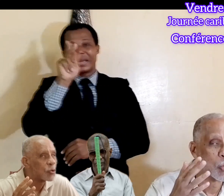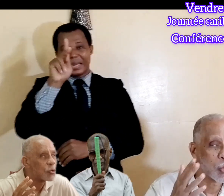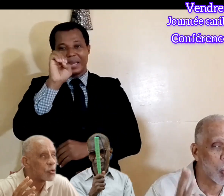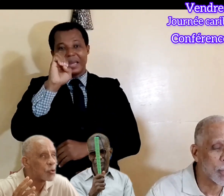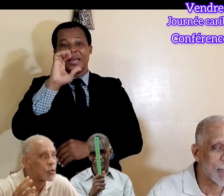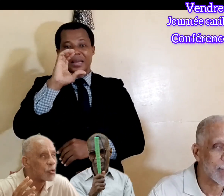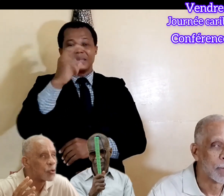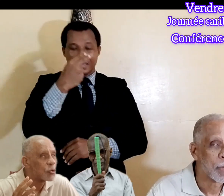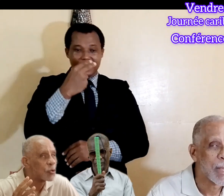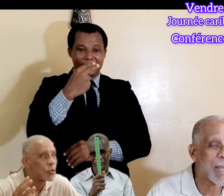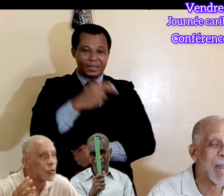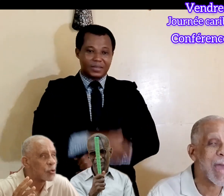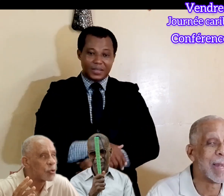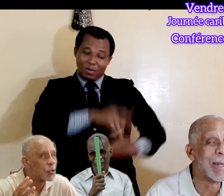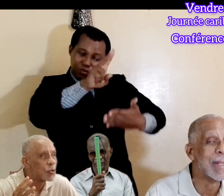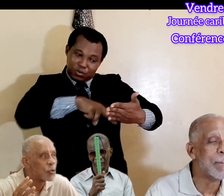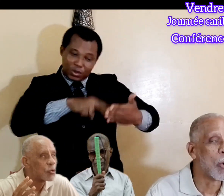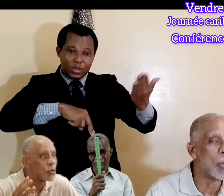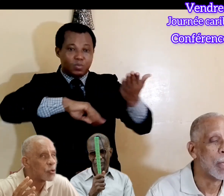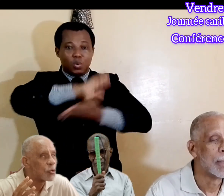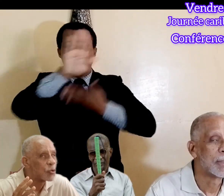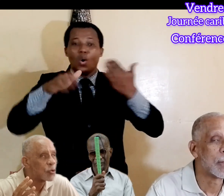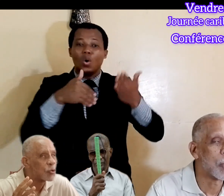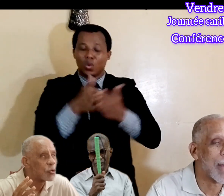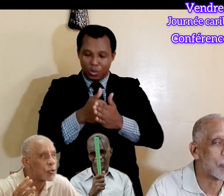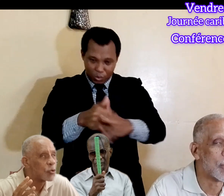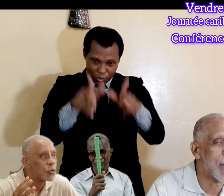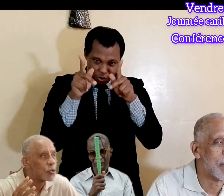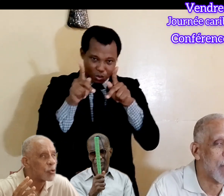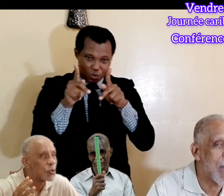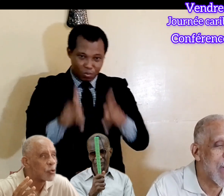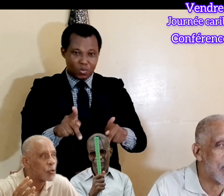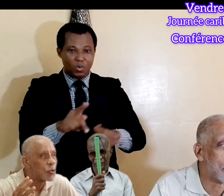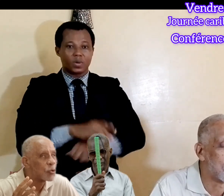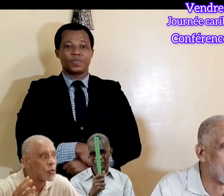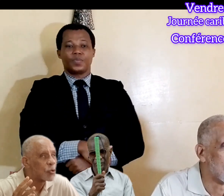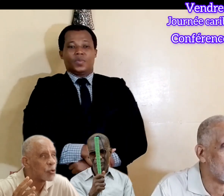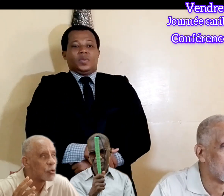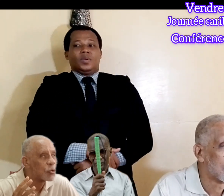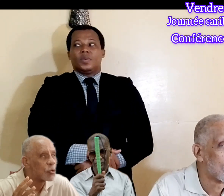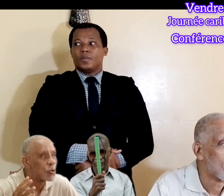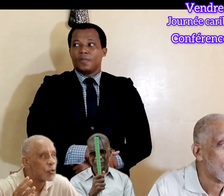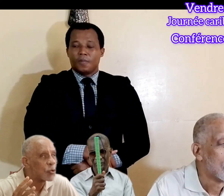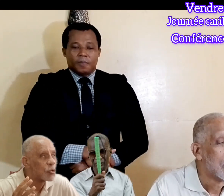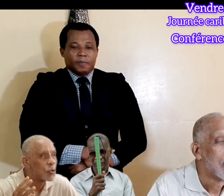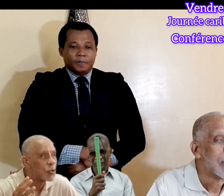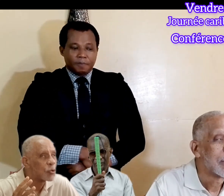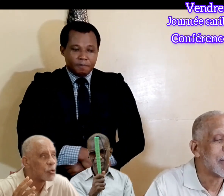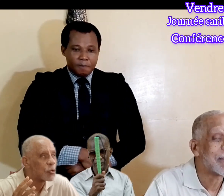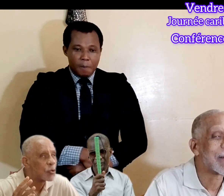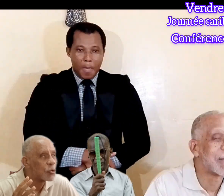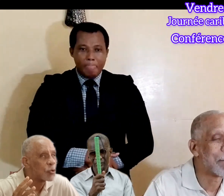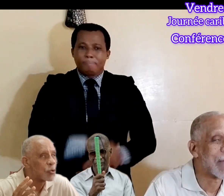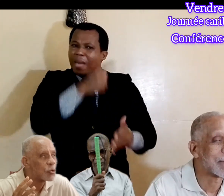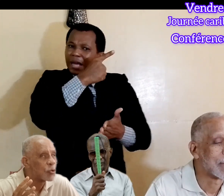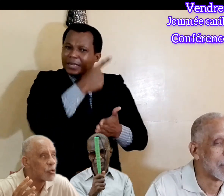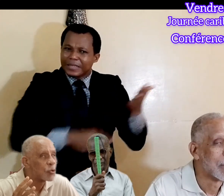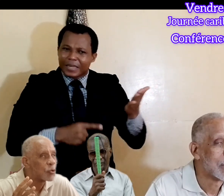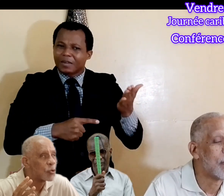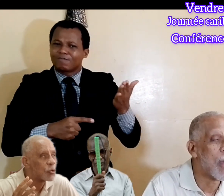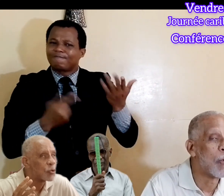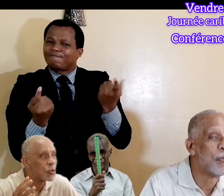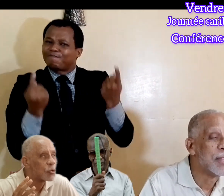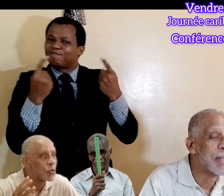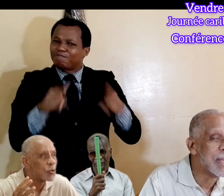la lecture pour tous, et la libre circulation technique à l'être. qui s'est passé,